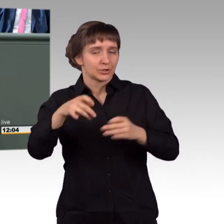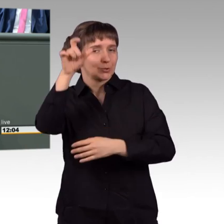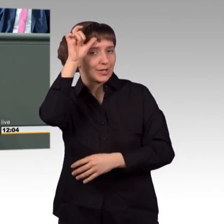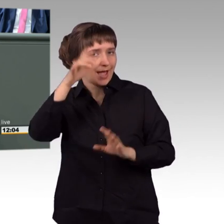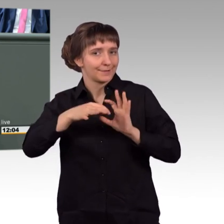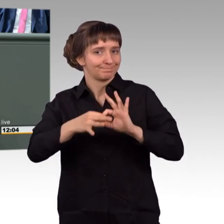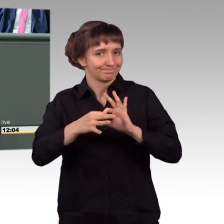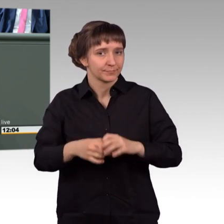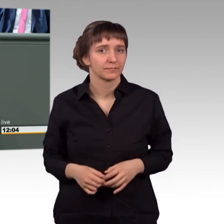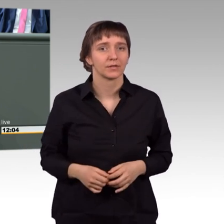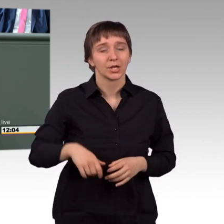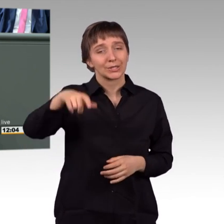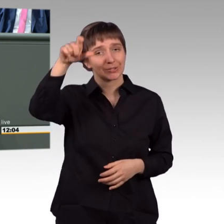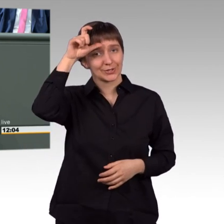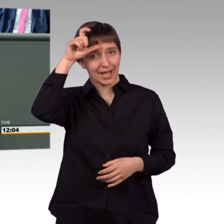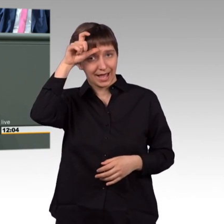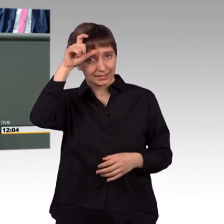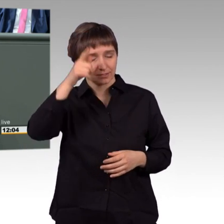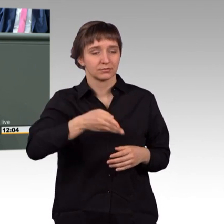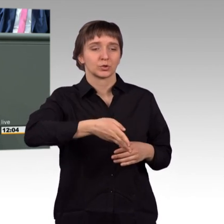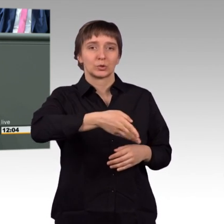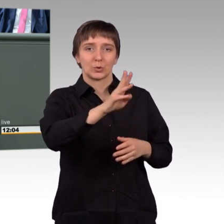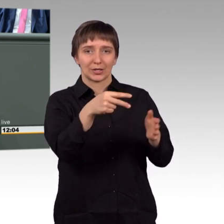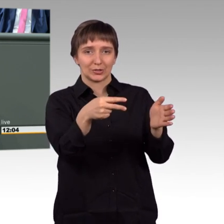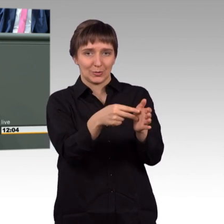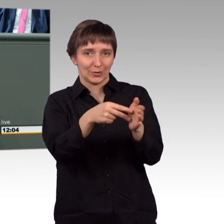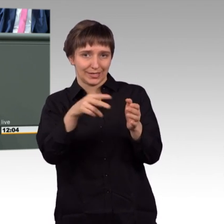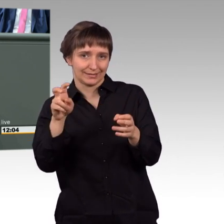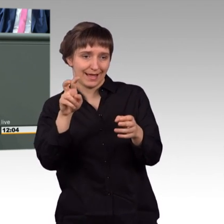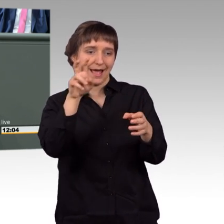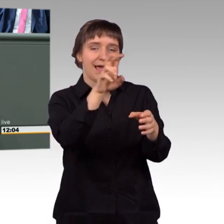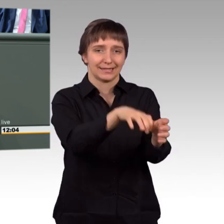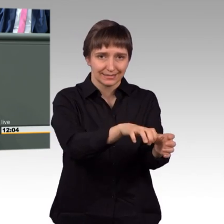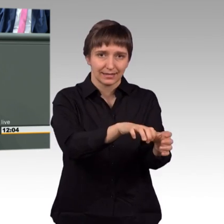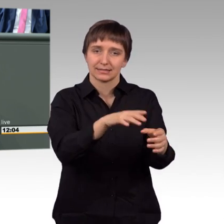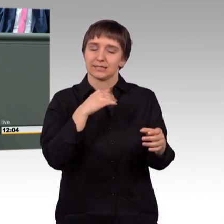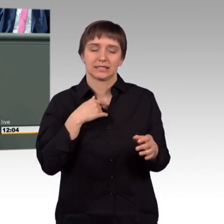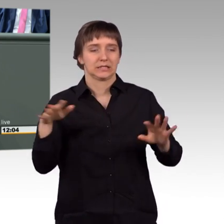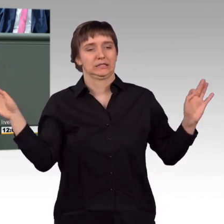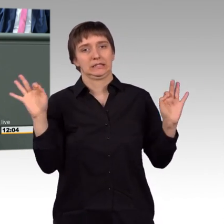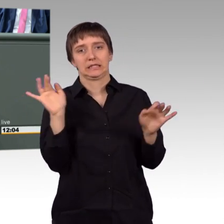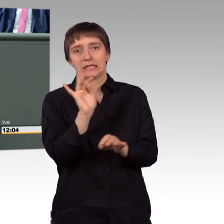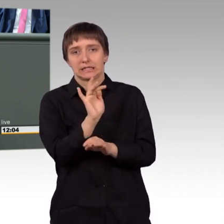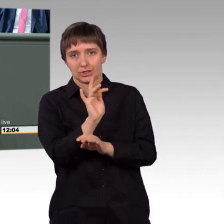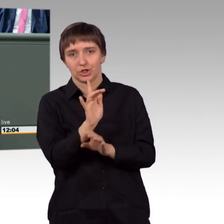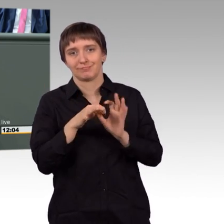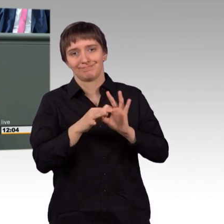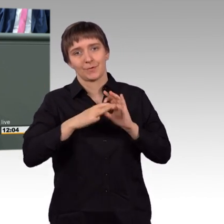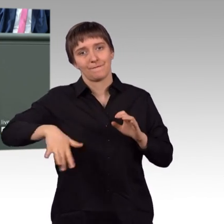Türkei im Norden des Syriens für extrem kritisch, auch aus völkerrechtlicher Sicht. Und ich bitte die Türken,